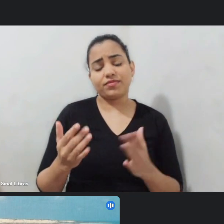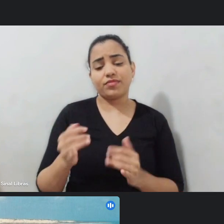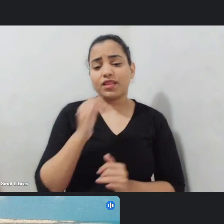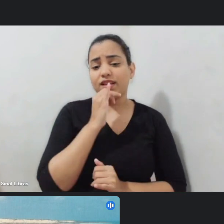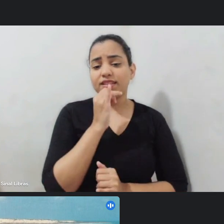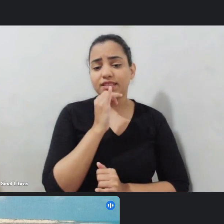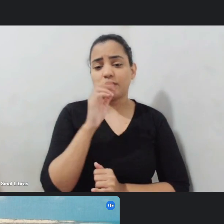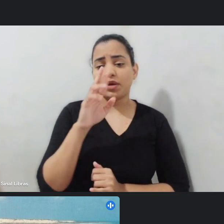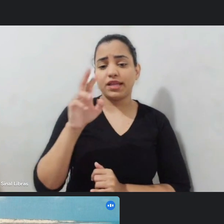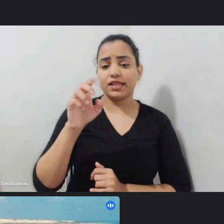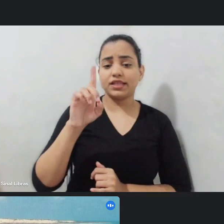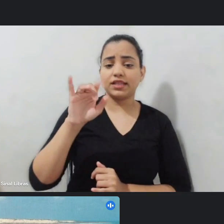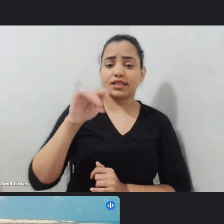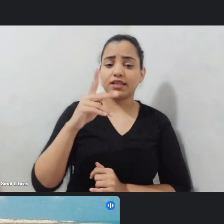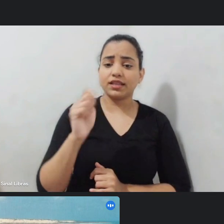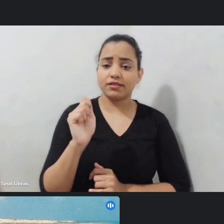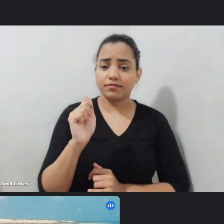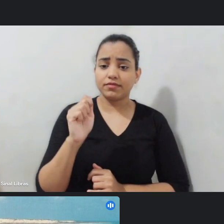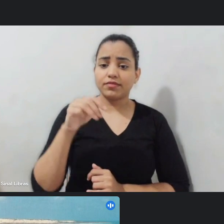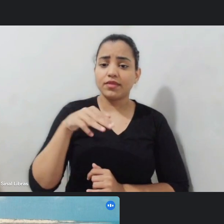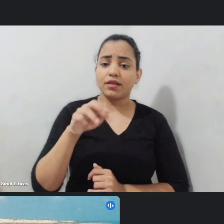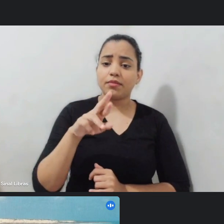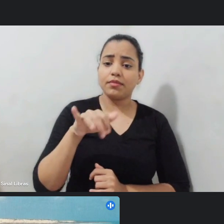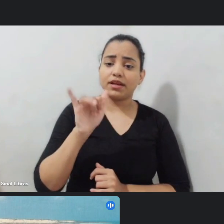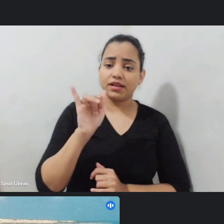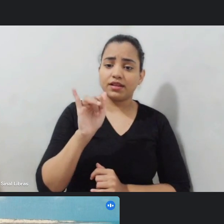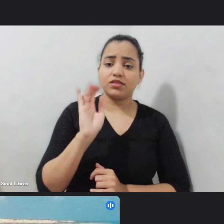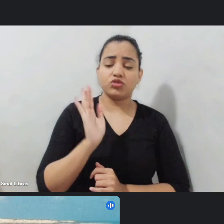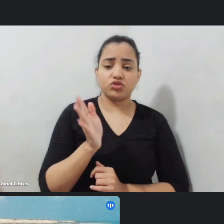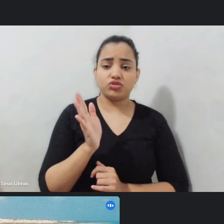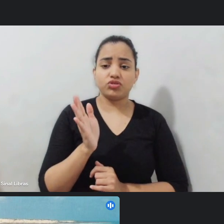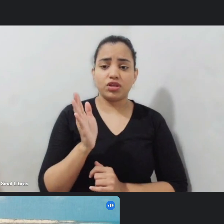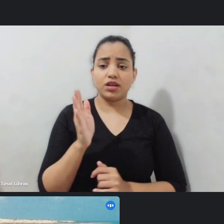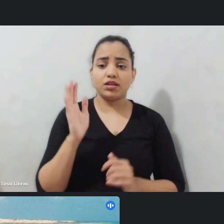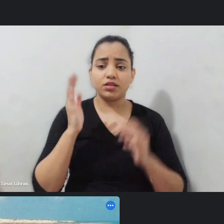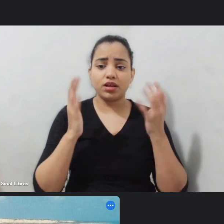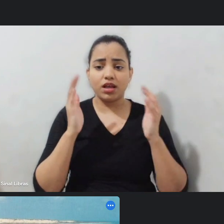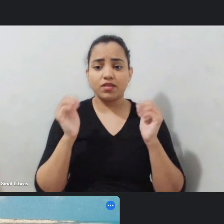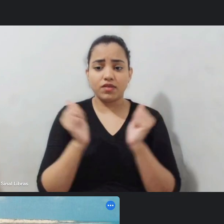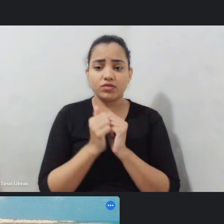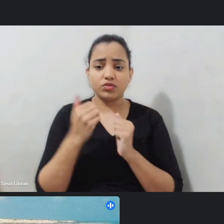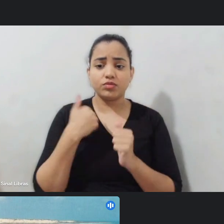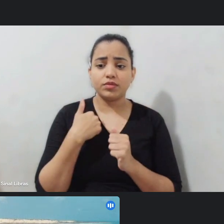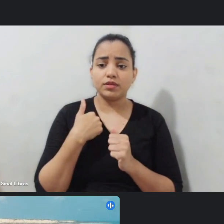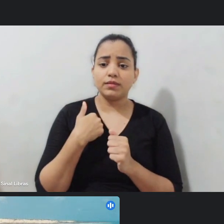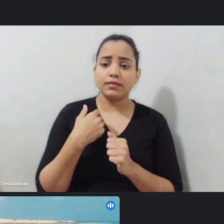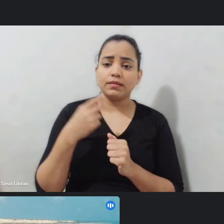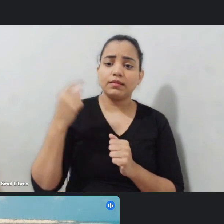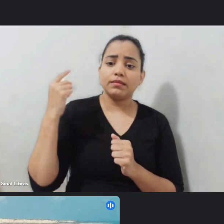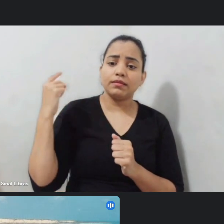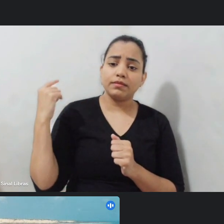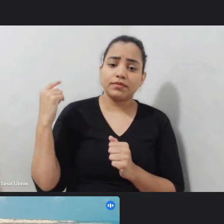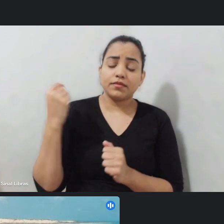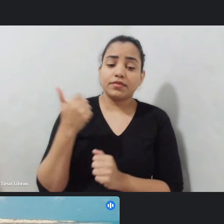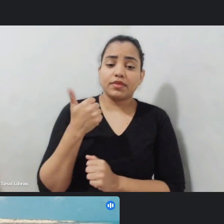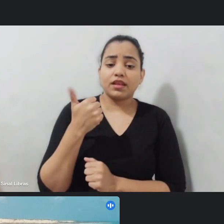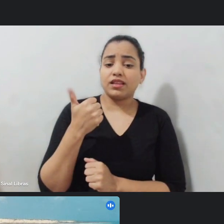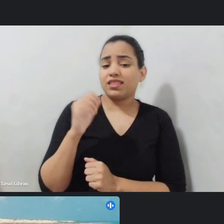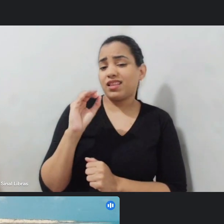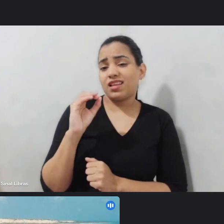redinha que nós já tivemos Marilandre já brincou carnaval comigo há mais de 15 anos atrás na redinha 10 anos e sabe que a